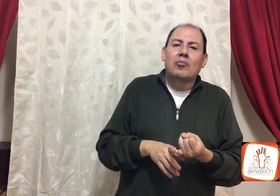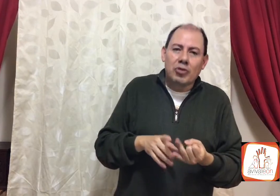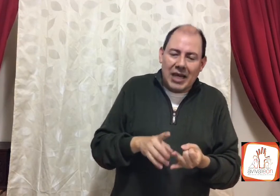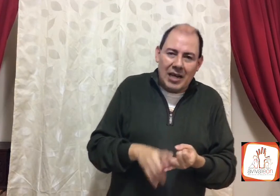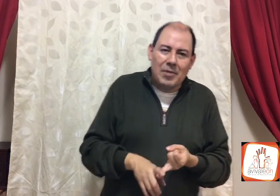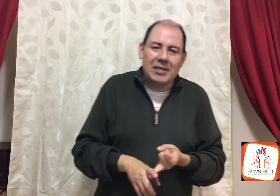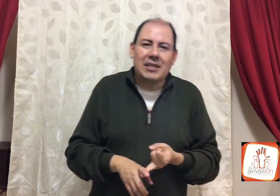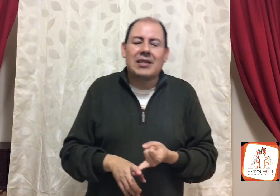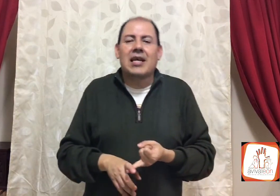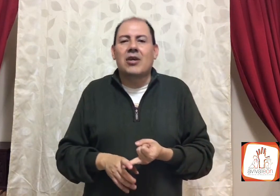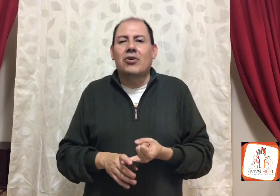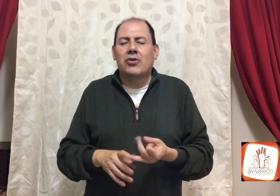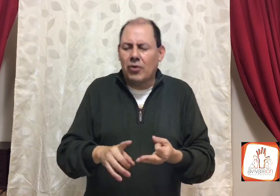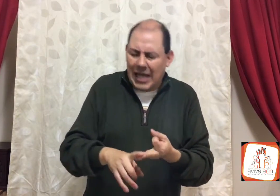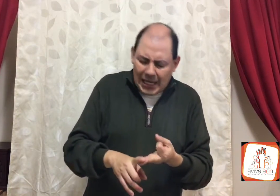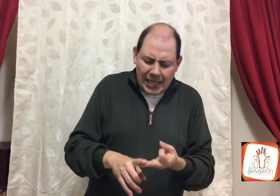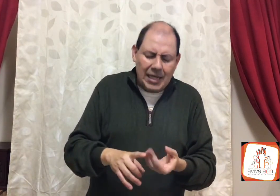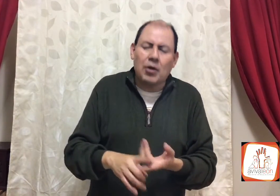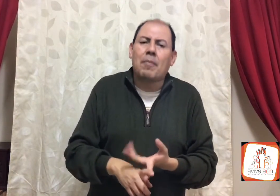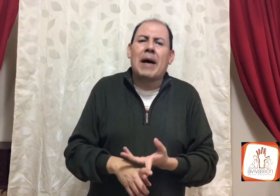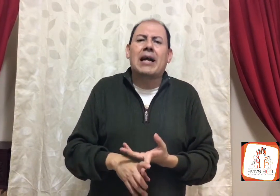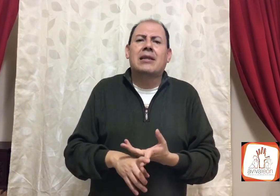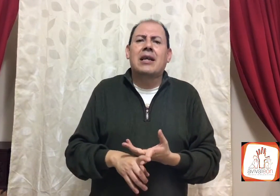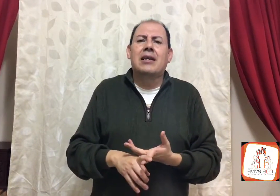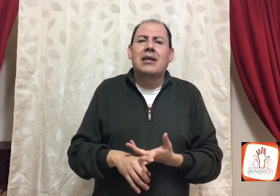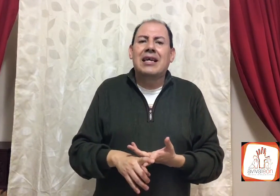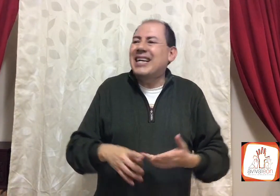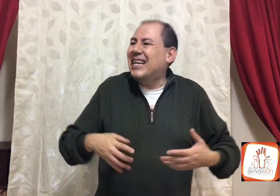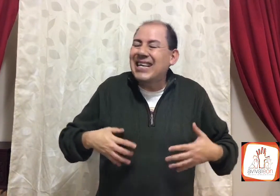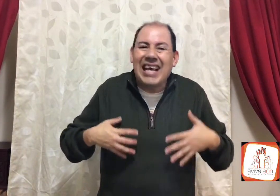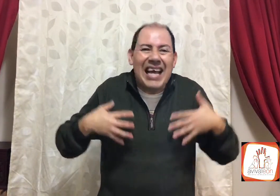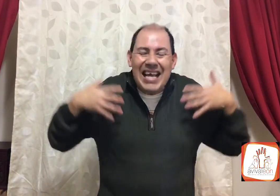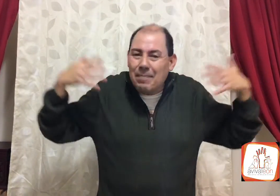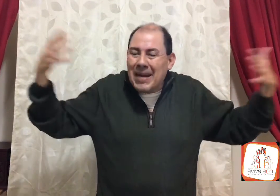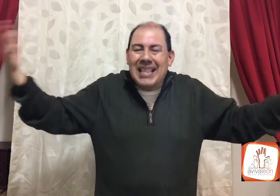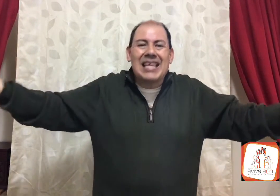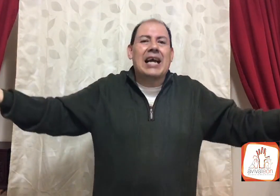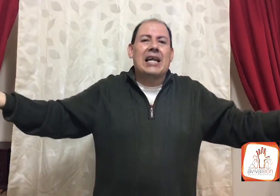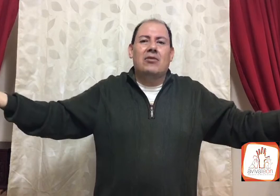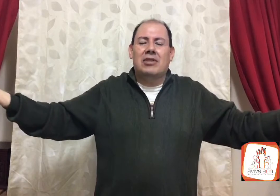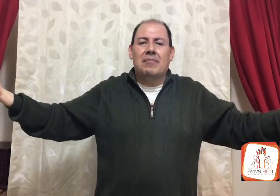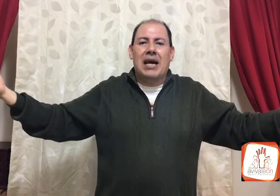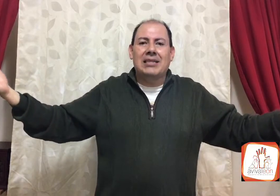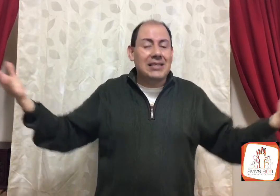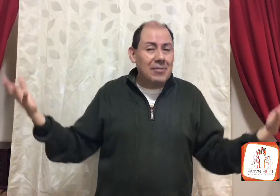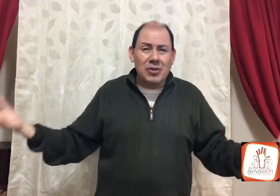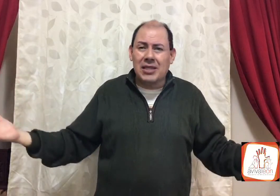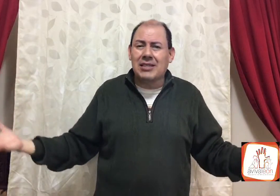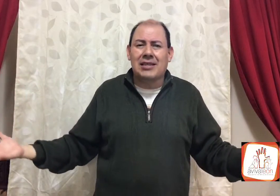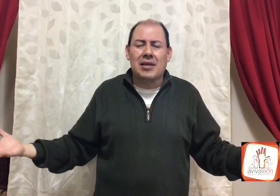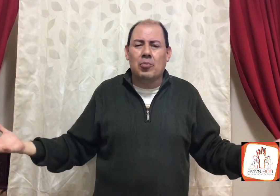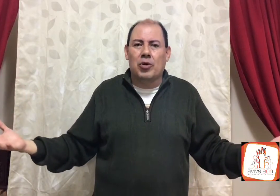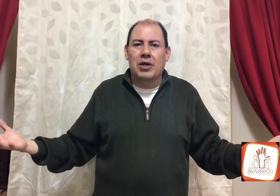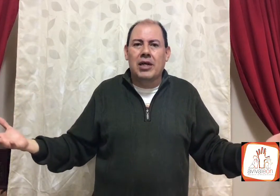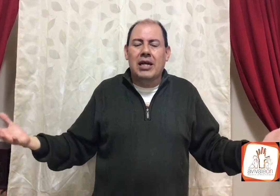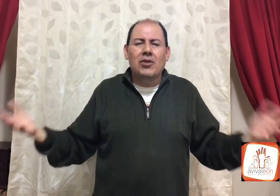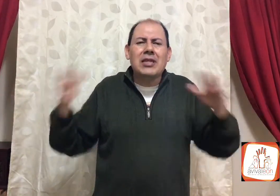busca la presencia de Dios, conéctate, comparte, predícale a los demás, estamos en ese tiempo, no se